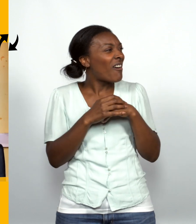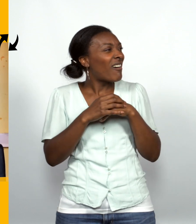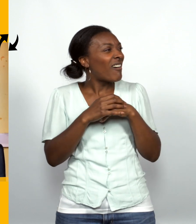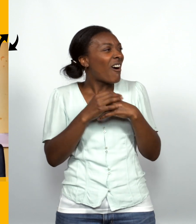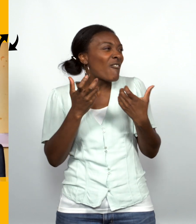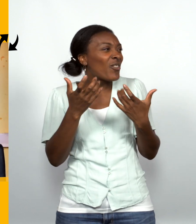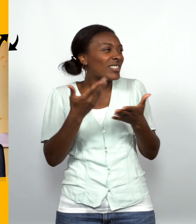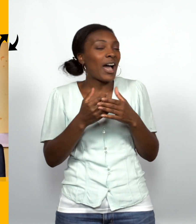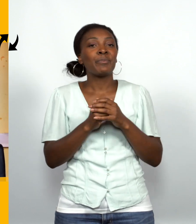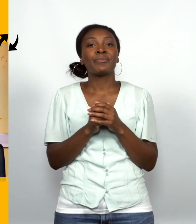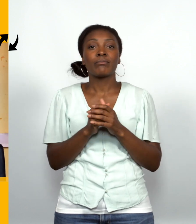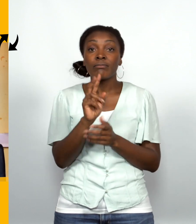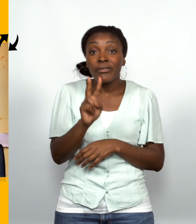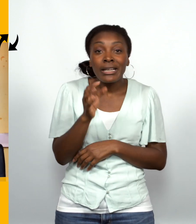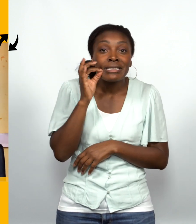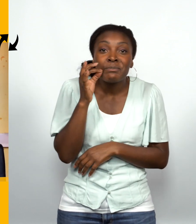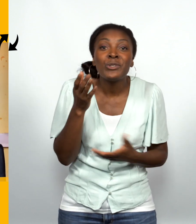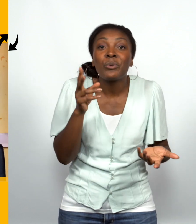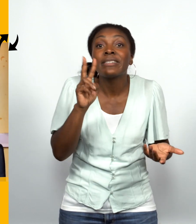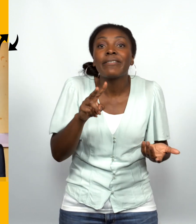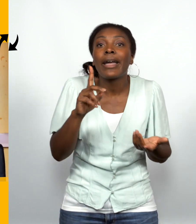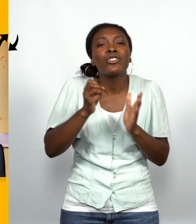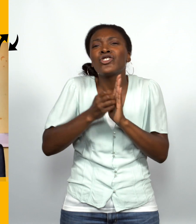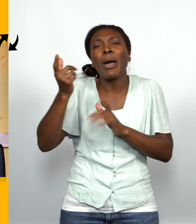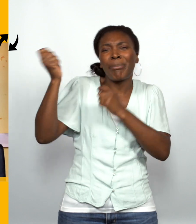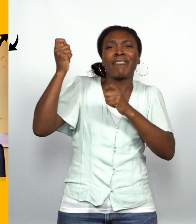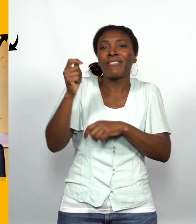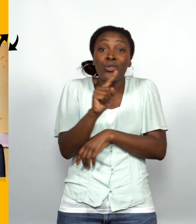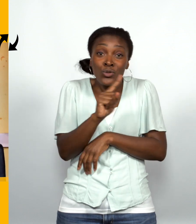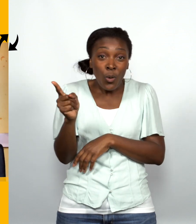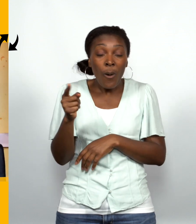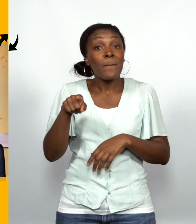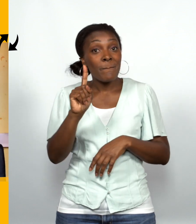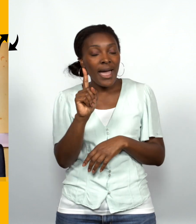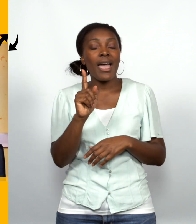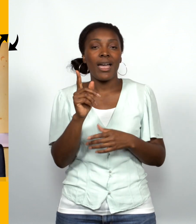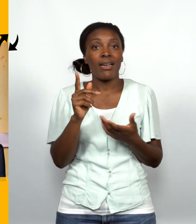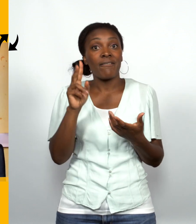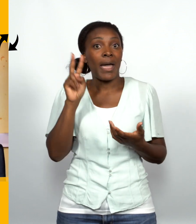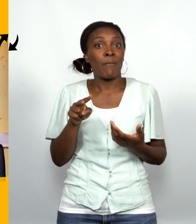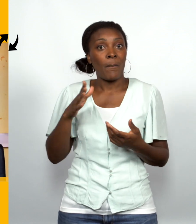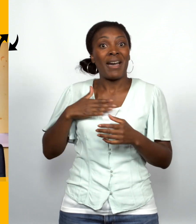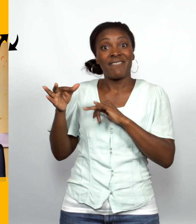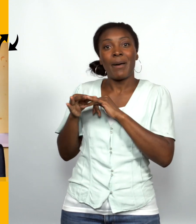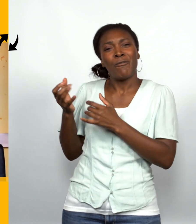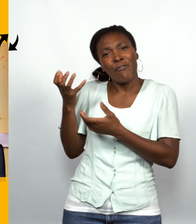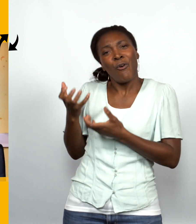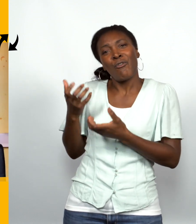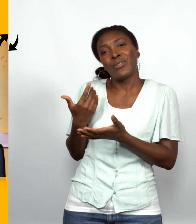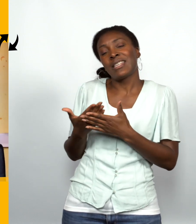puisse se mettre dessus et rouler. Alors ça paraît pas grand-chose, et c'est pas forcément quelque chose de très cher, mais en fait c'était vraiment quelque chose qu'elle m'avait partagé.